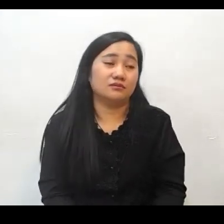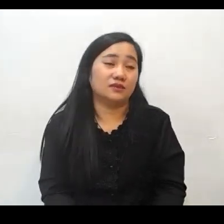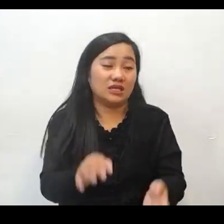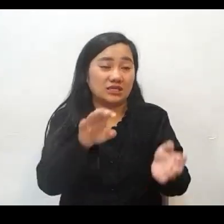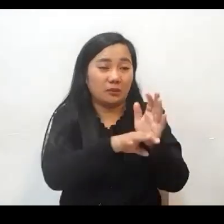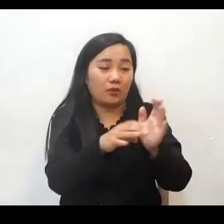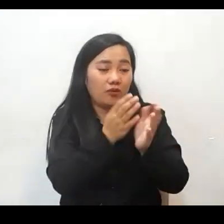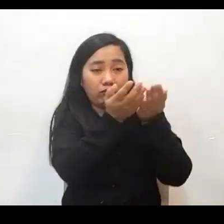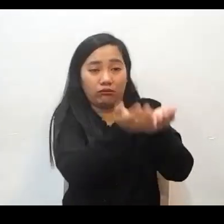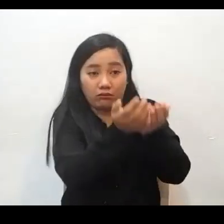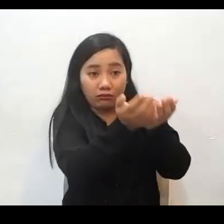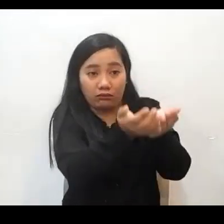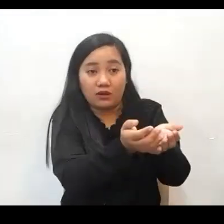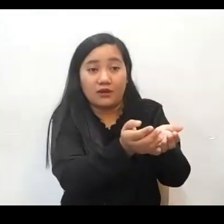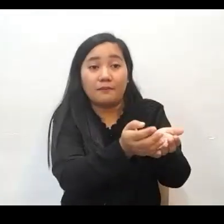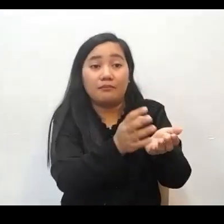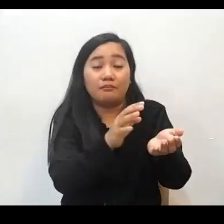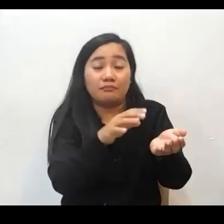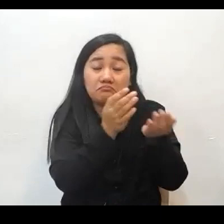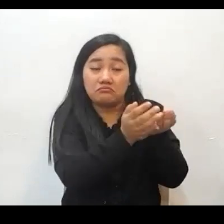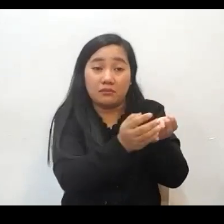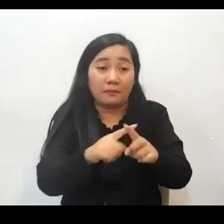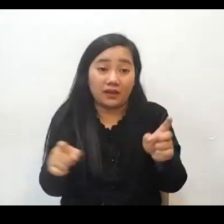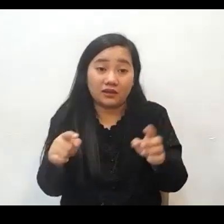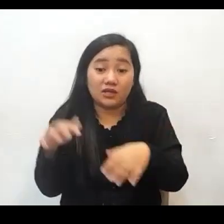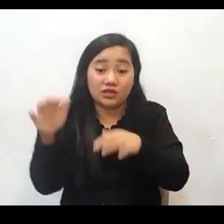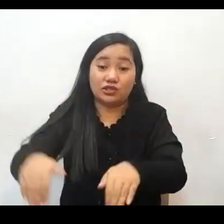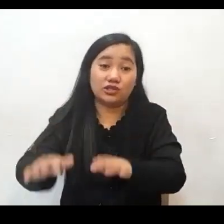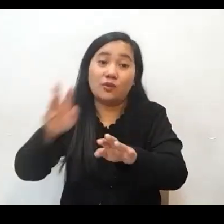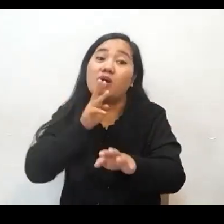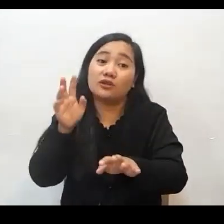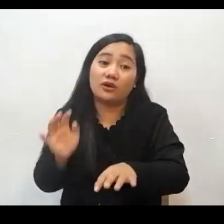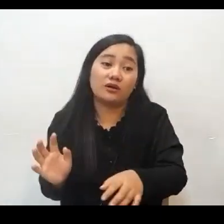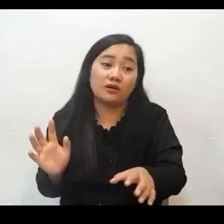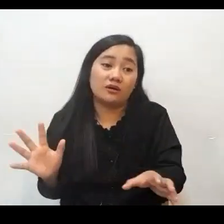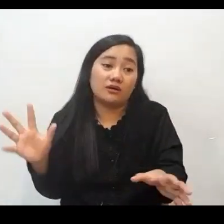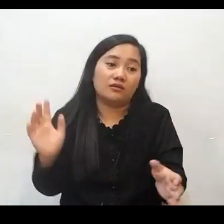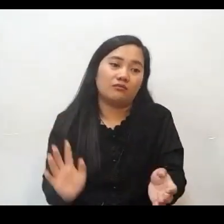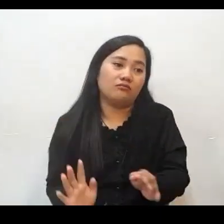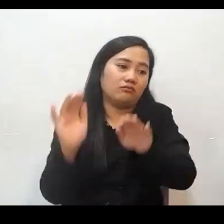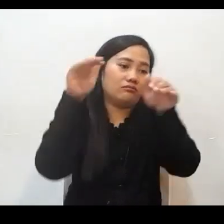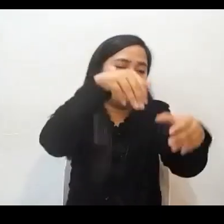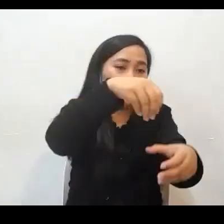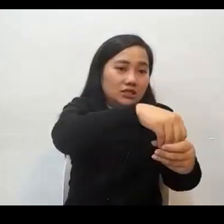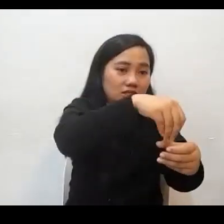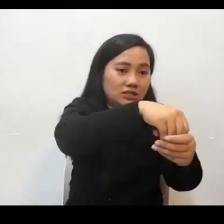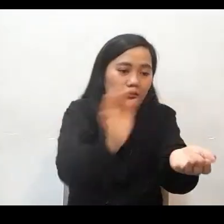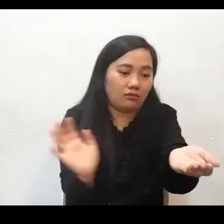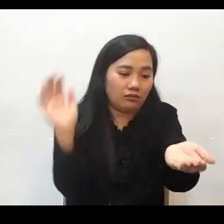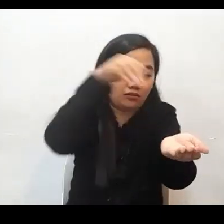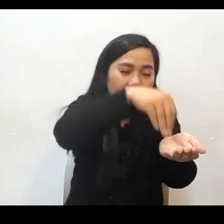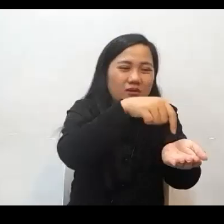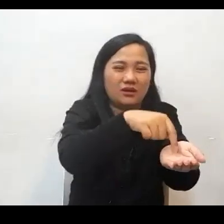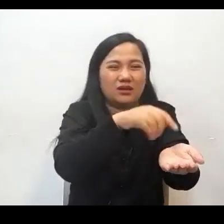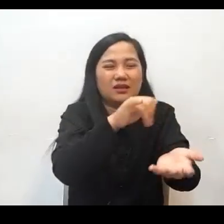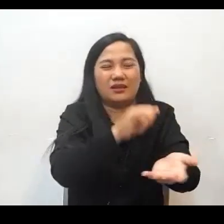Kaya kahit ito po ay nasa ibabaw ng tubig, ngunit kapag yung tubig ay pumasok sa loob, magkakaroon po ng problema. Even though we live in this world, we cannot